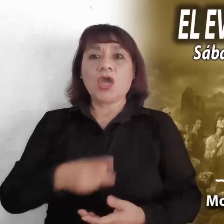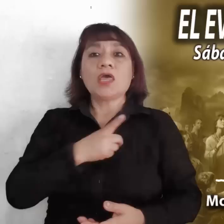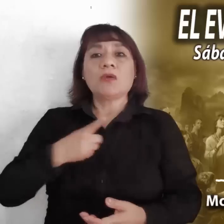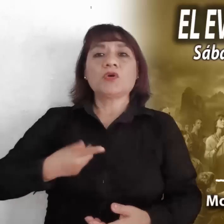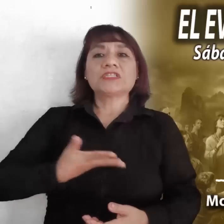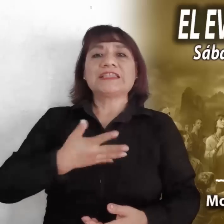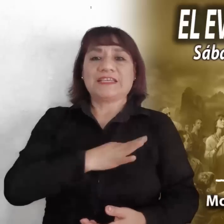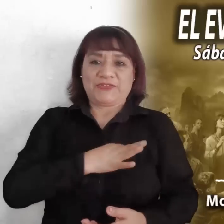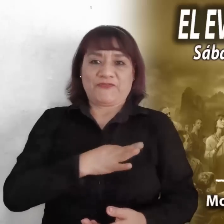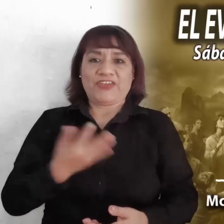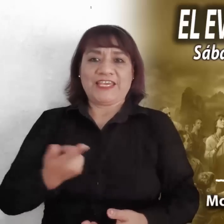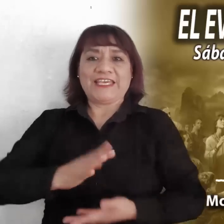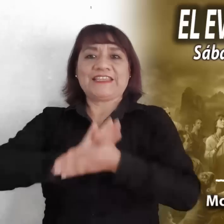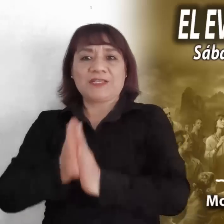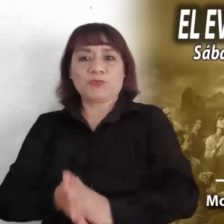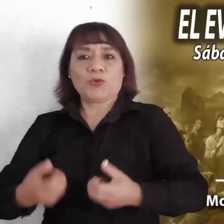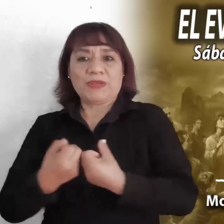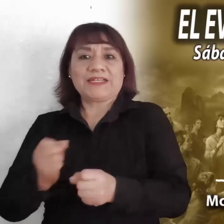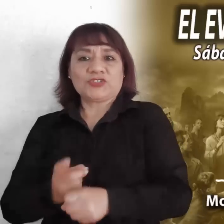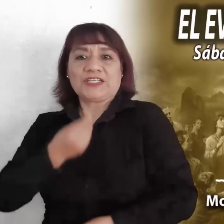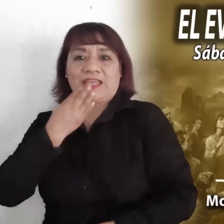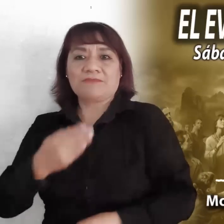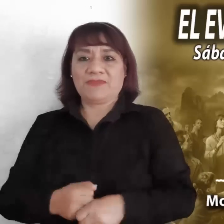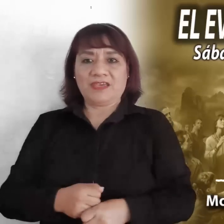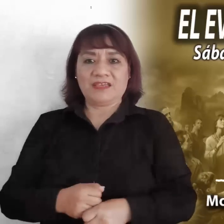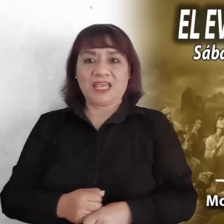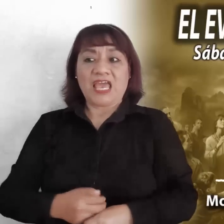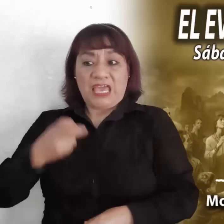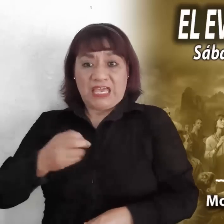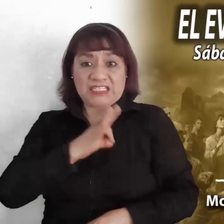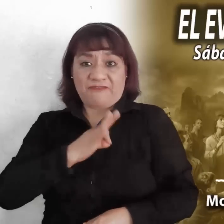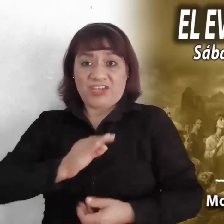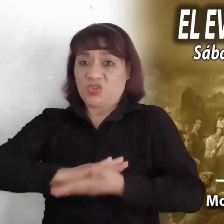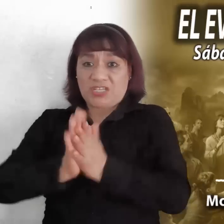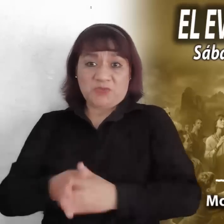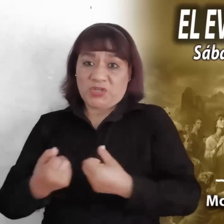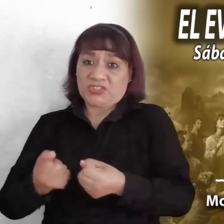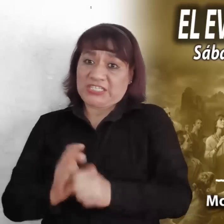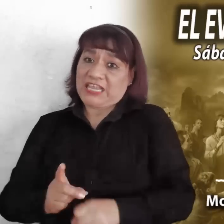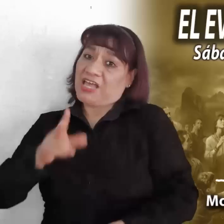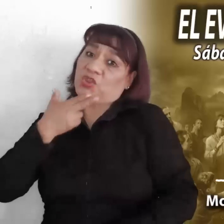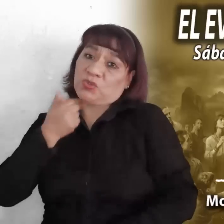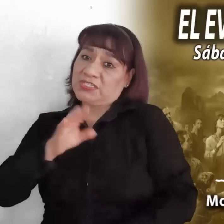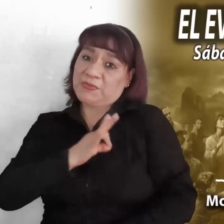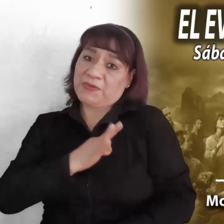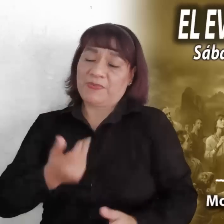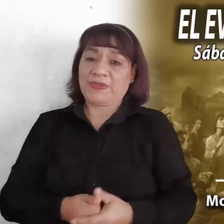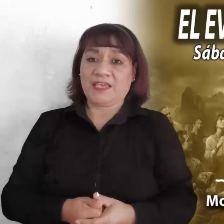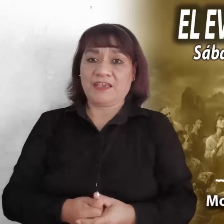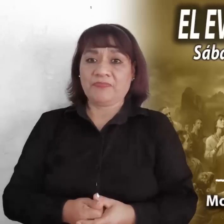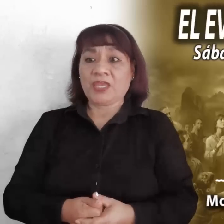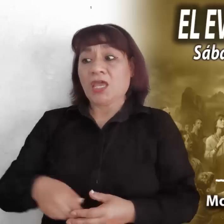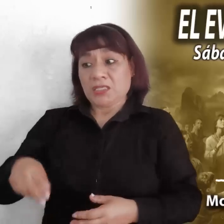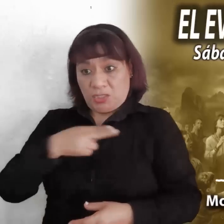sociedad, no es verdadera fe. Y cuando se utilizan los símbolos religiosos para cometer